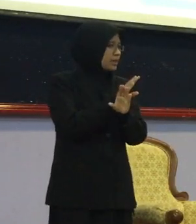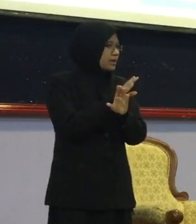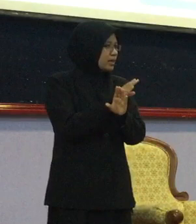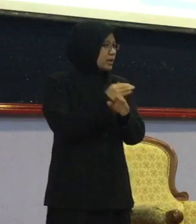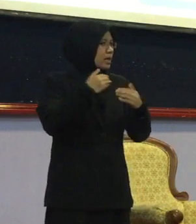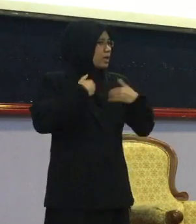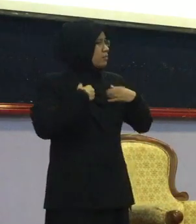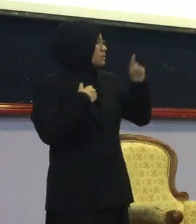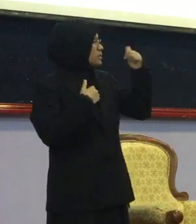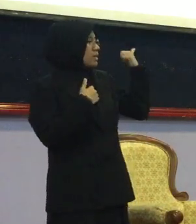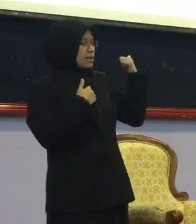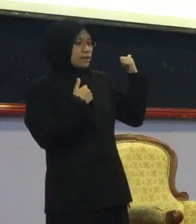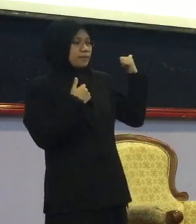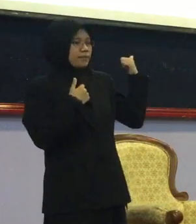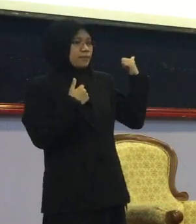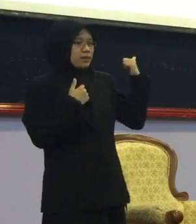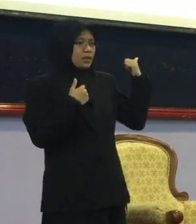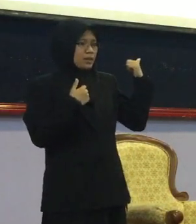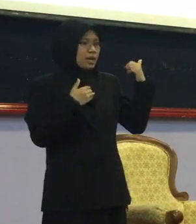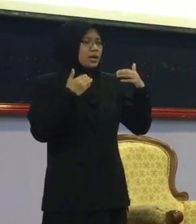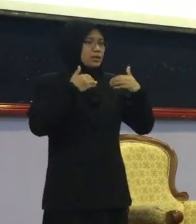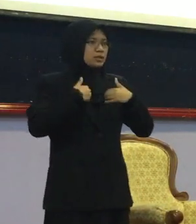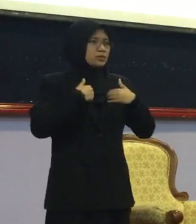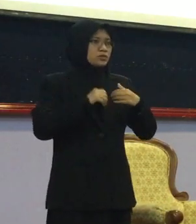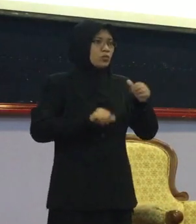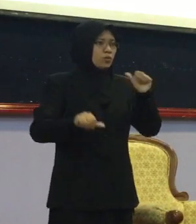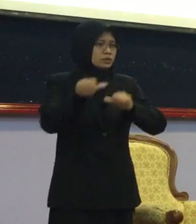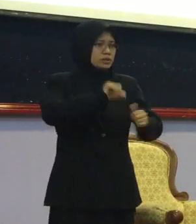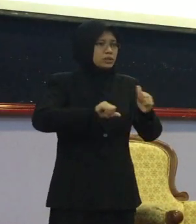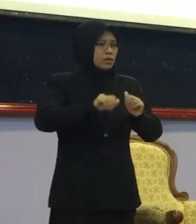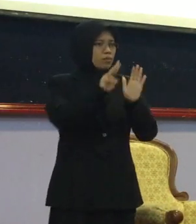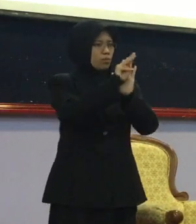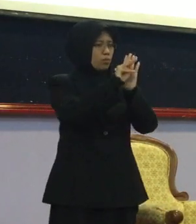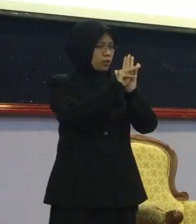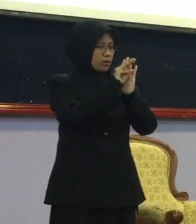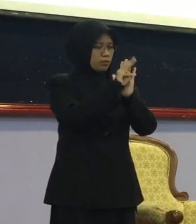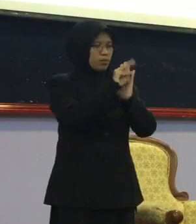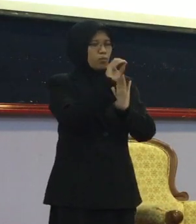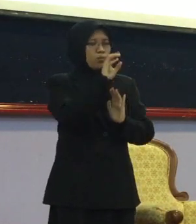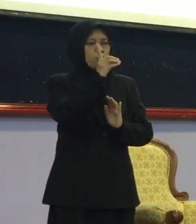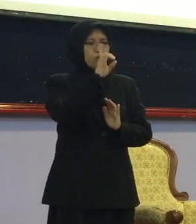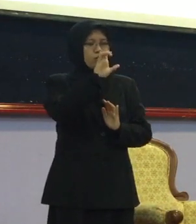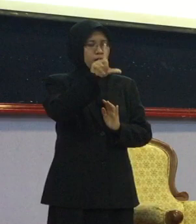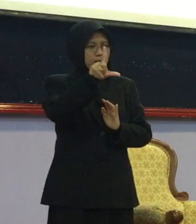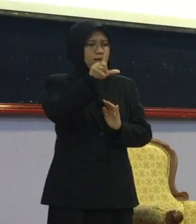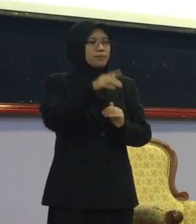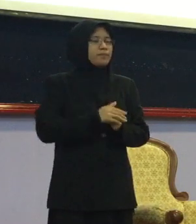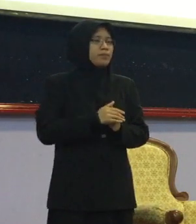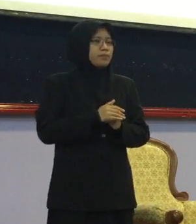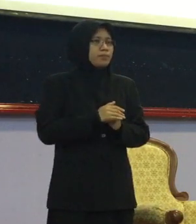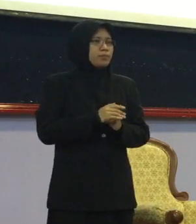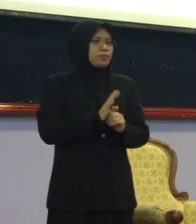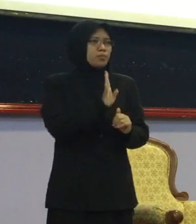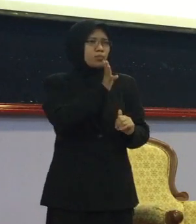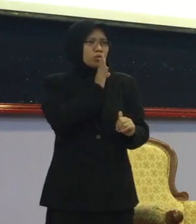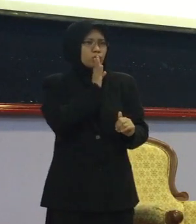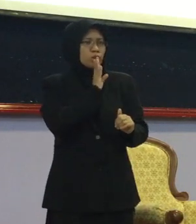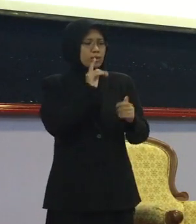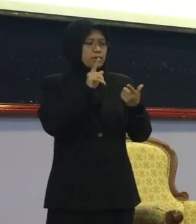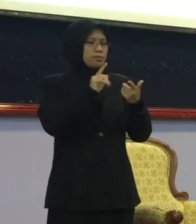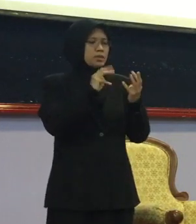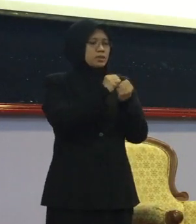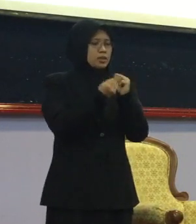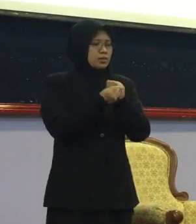sebenarnya dalam slide saya Saya sebut tentang social model Cabaran ni dia berbeza-beza Pendengaran dan pertuturan lain Fizikal lain